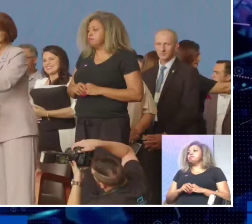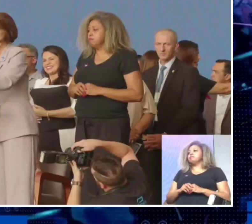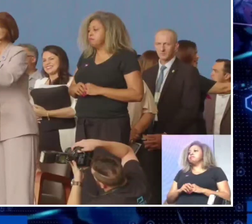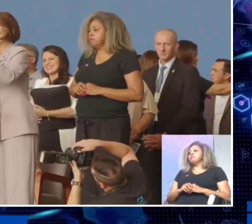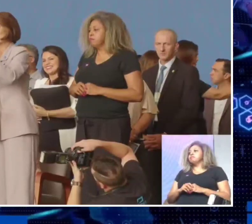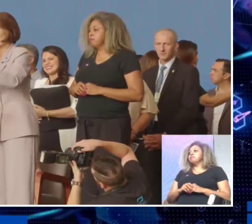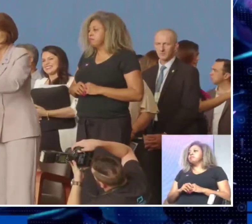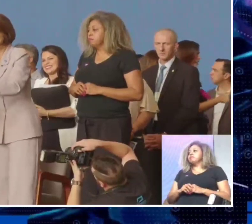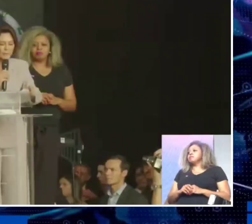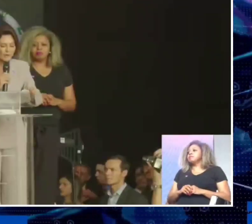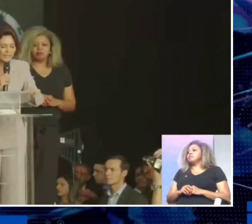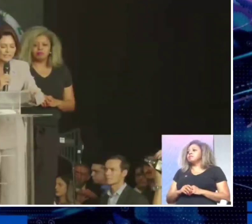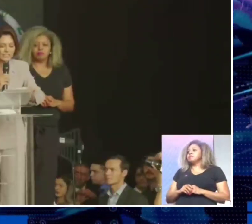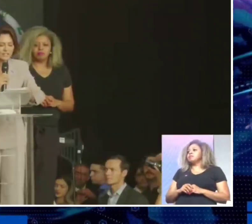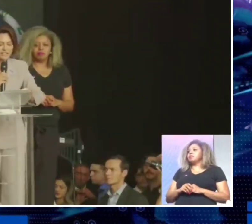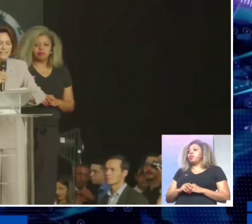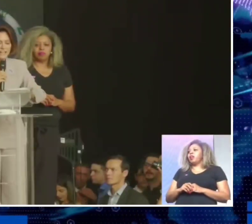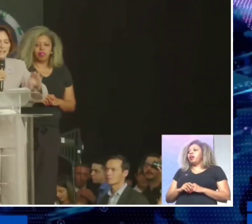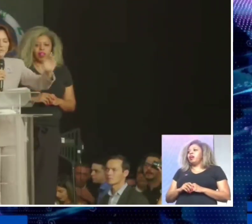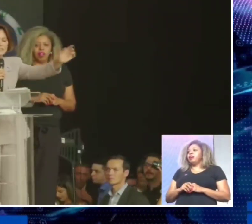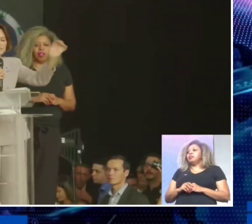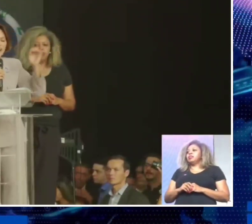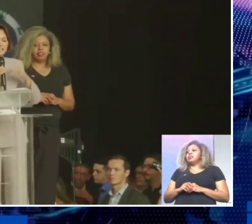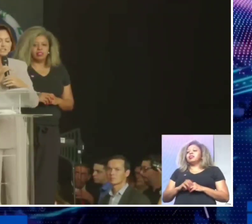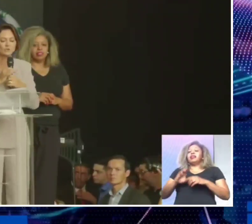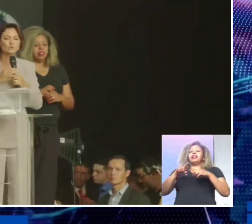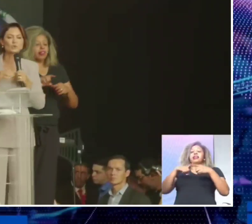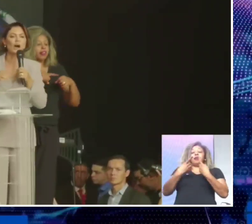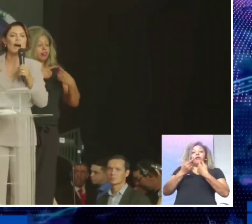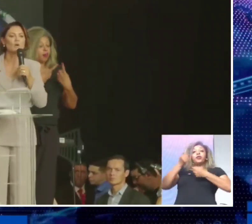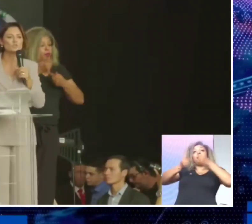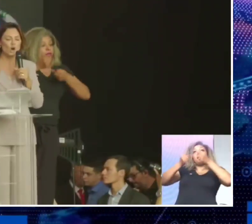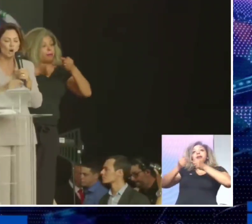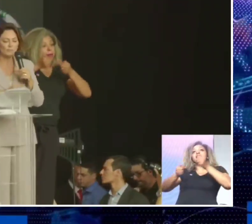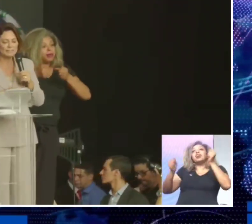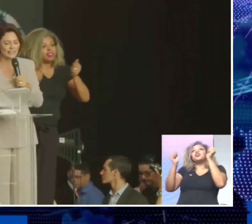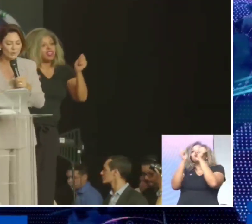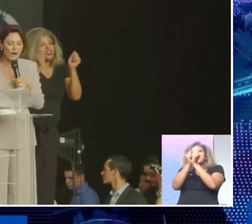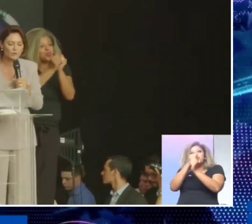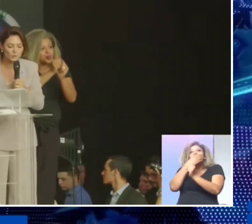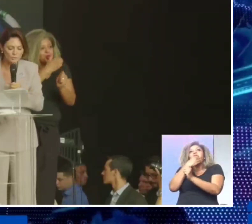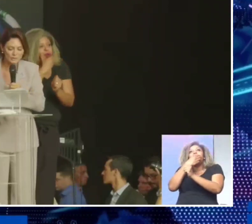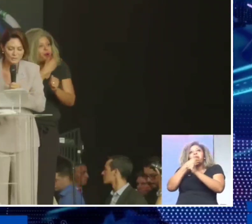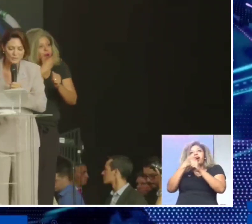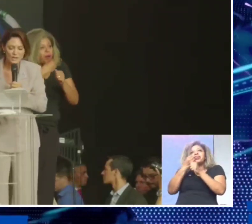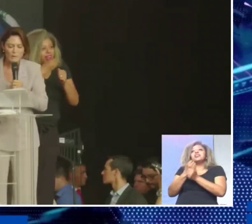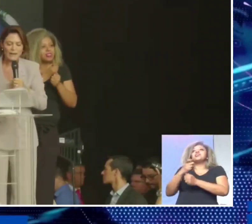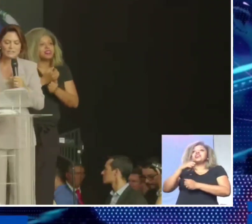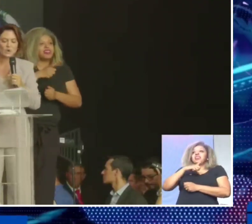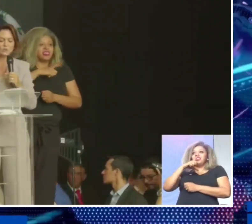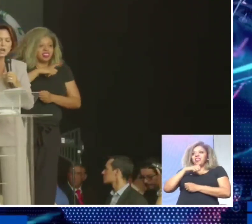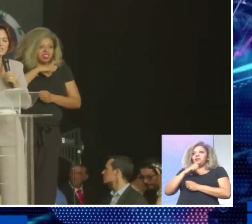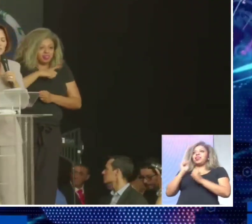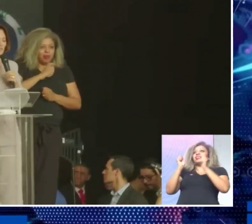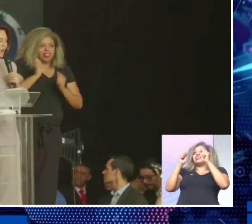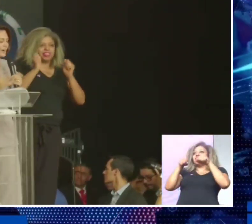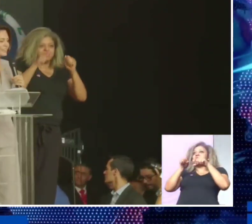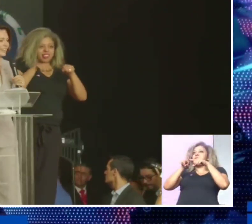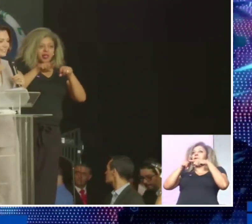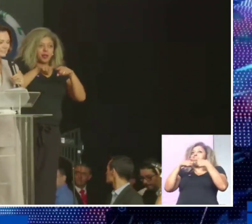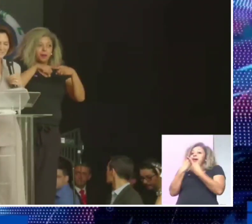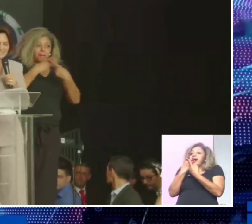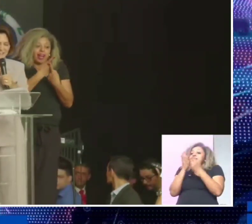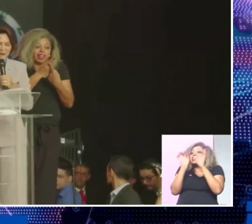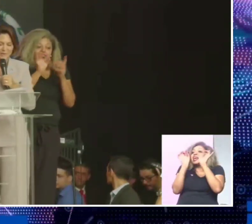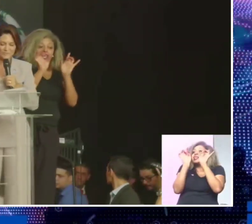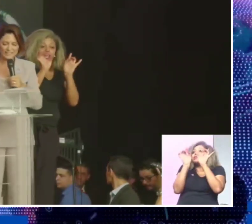Na esfera política, nós queremos estar junto aos homens em igual número. Mas com o nosso toque